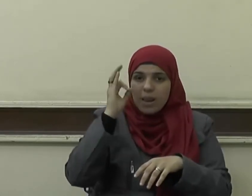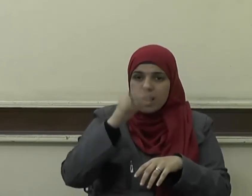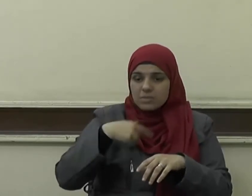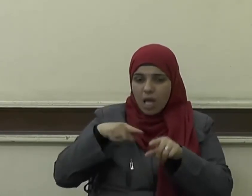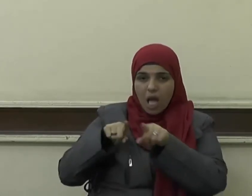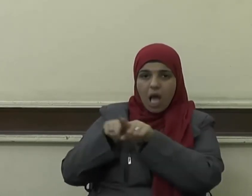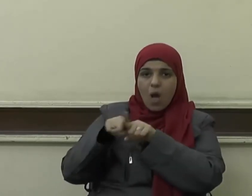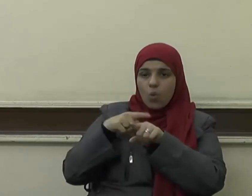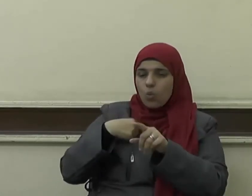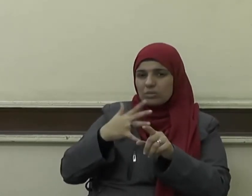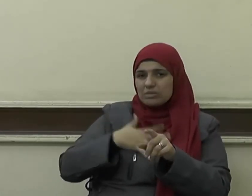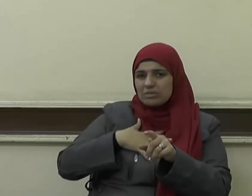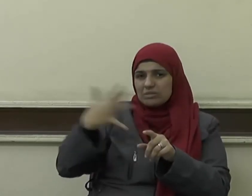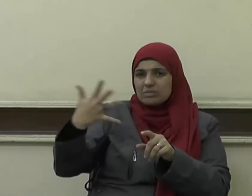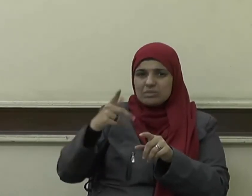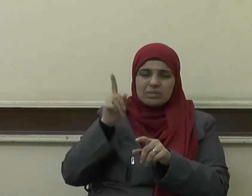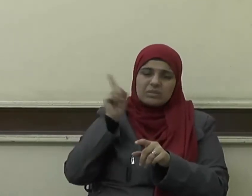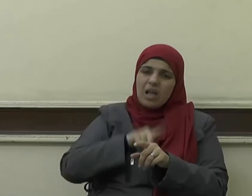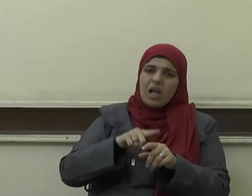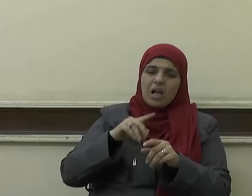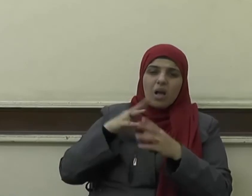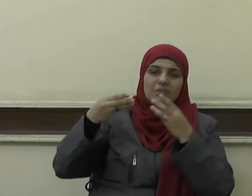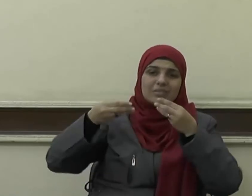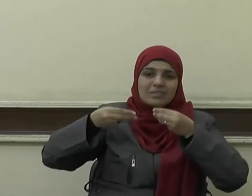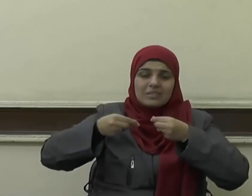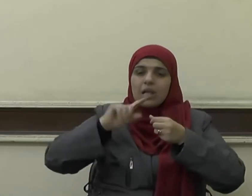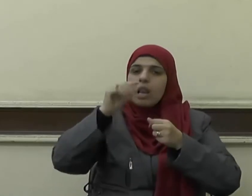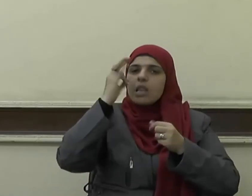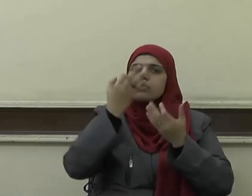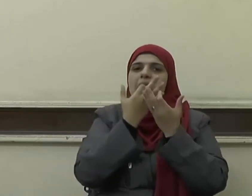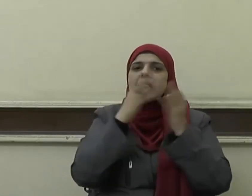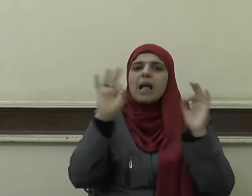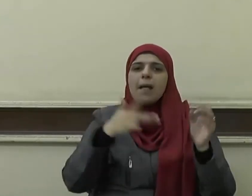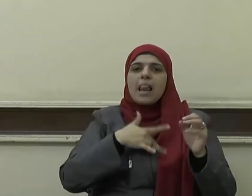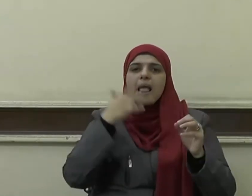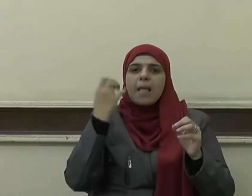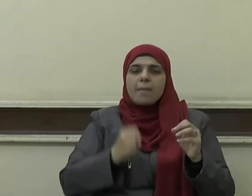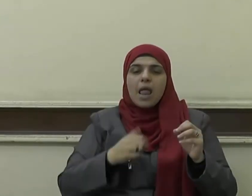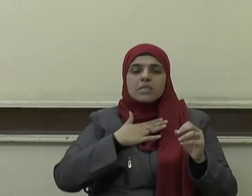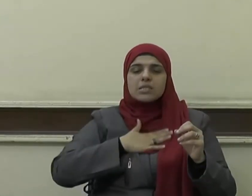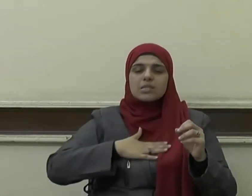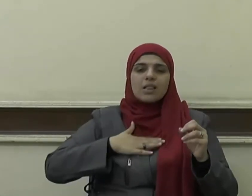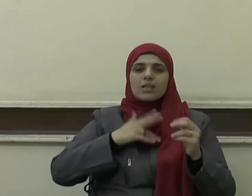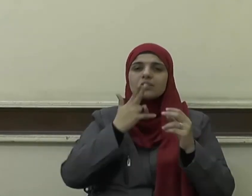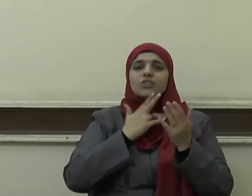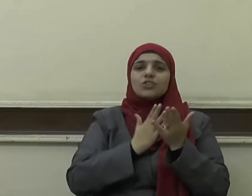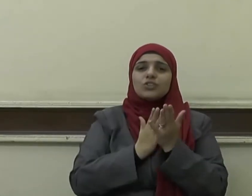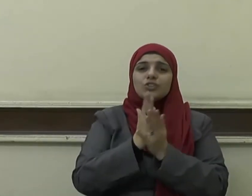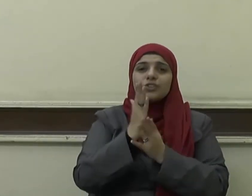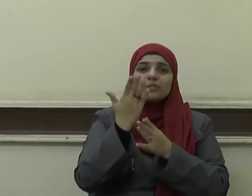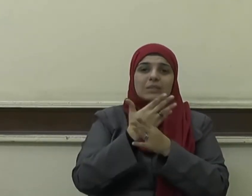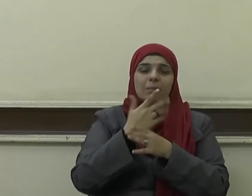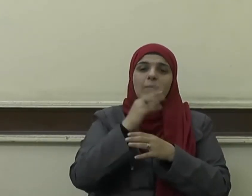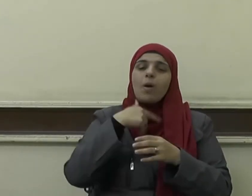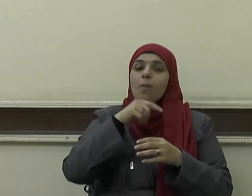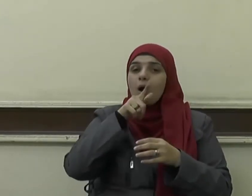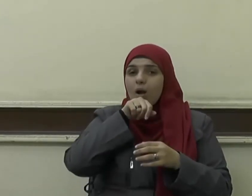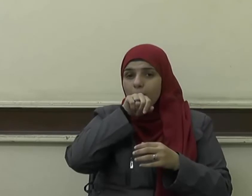الإنسان لأخيه وربط بين كمال الإيمان وسلامة الصدر فقال صلى الله عليه وسلم